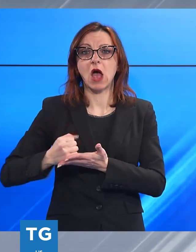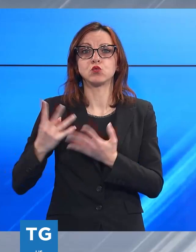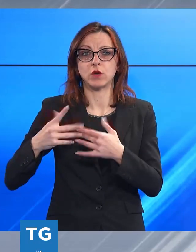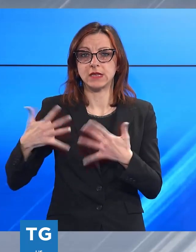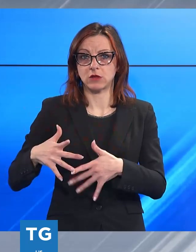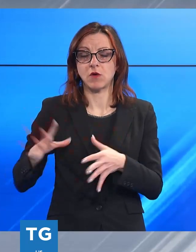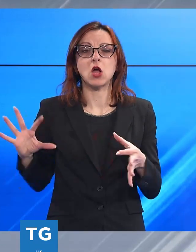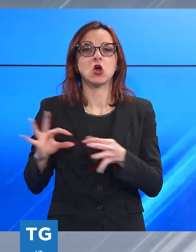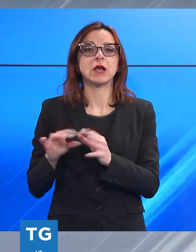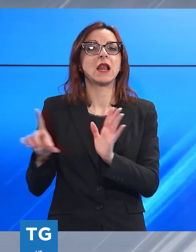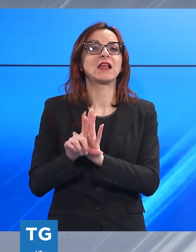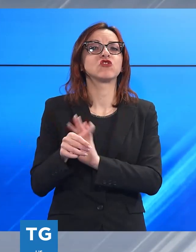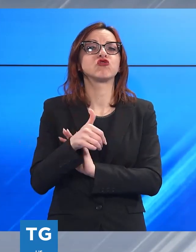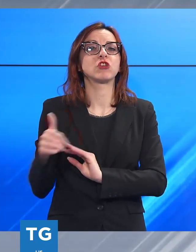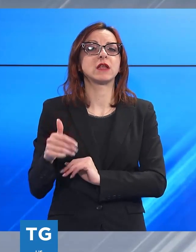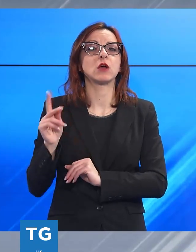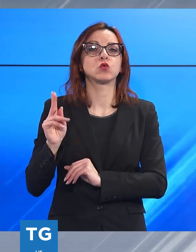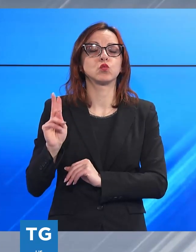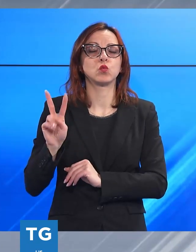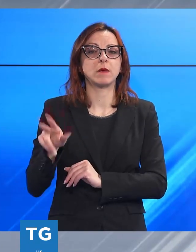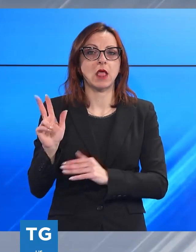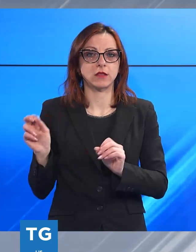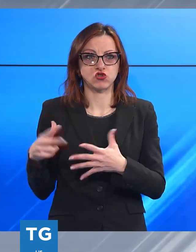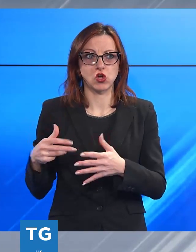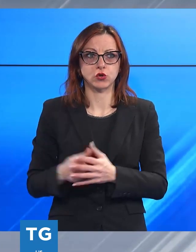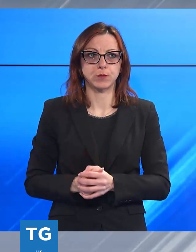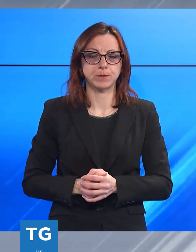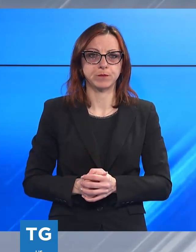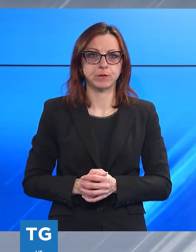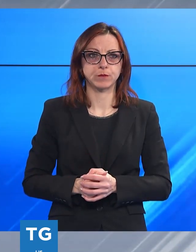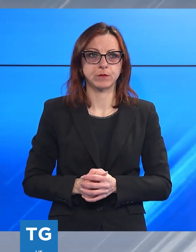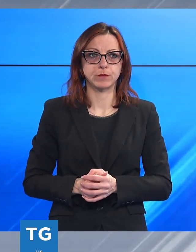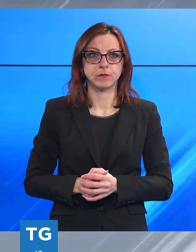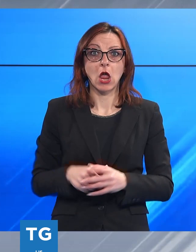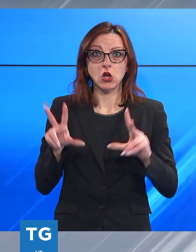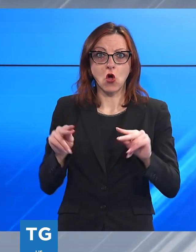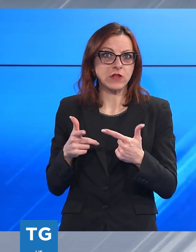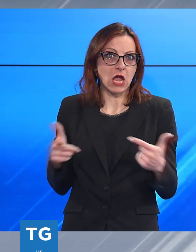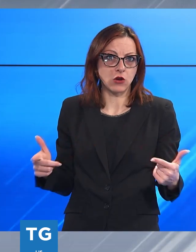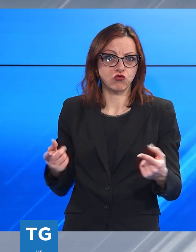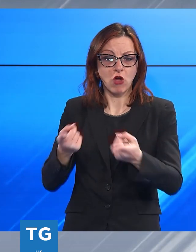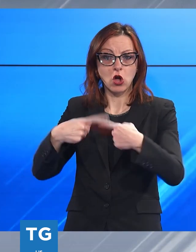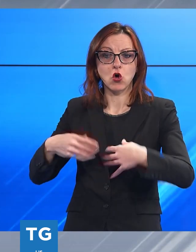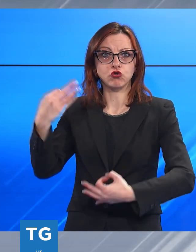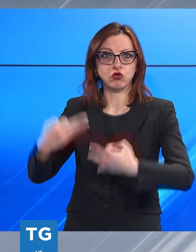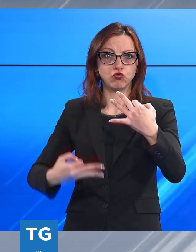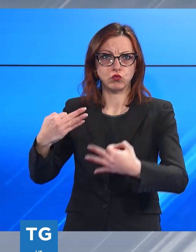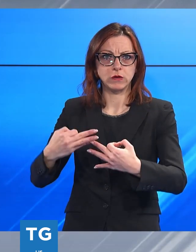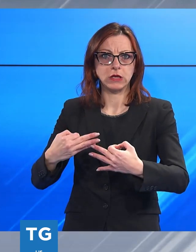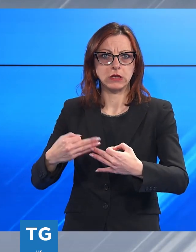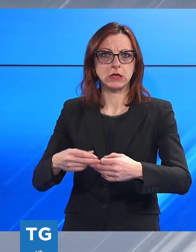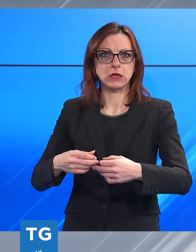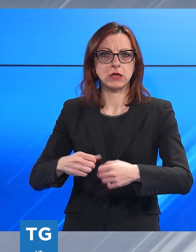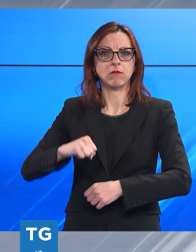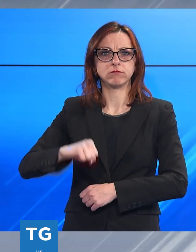Centinaio del 2018. Non ci sono sostanziali elementi di novità. La Corte di Giustizia tiene la posizione, respinge tutte le